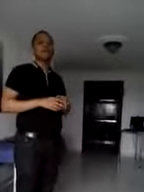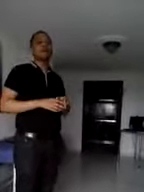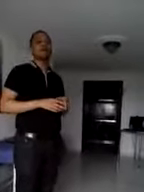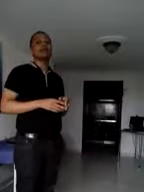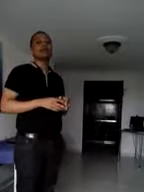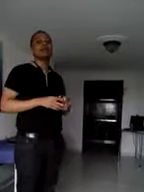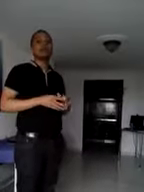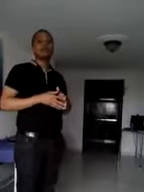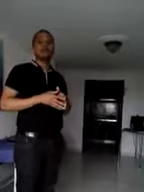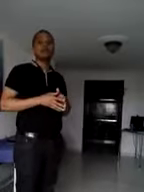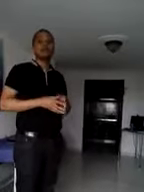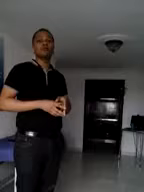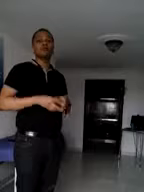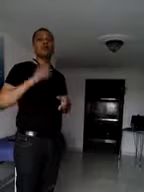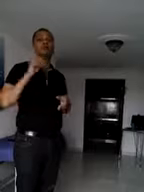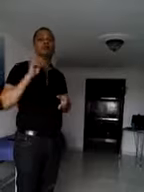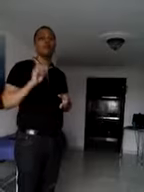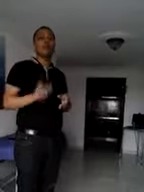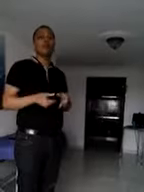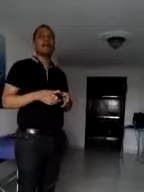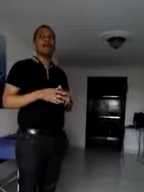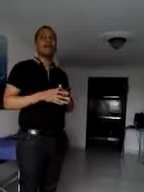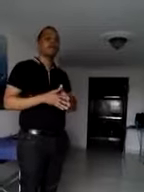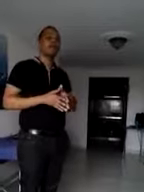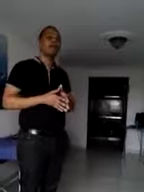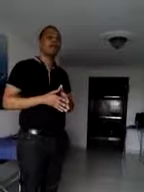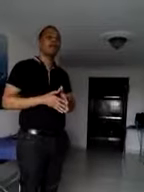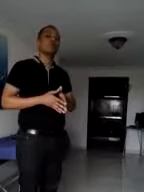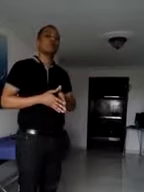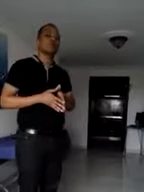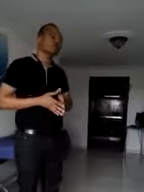el panel de 30 x 30, donde 11 láminas conforman el metro cuadrado.